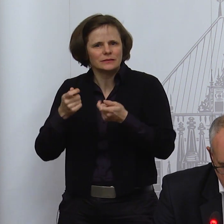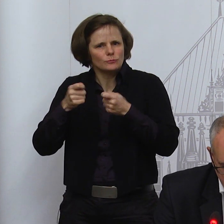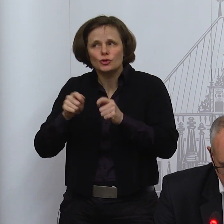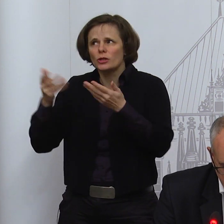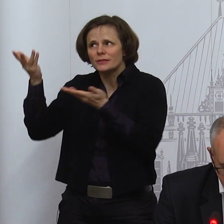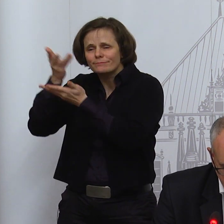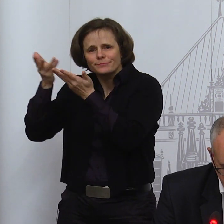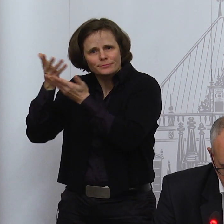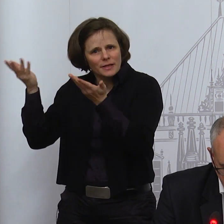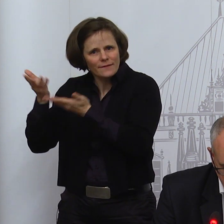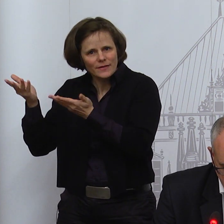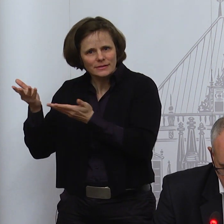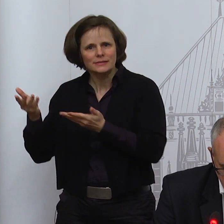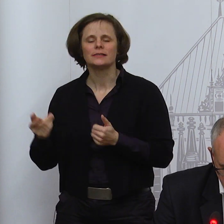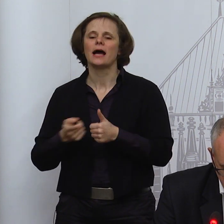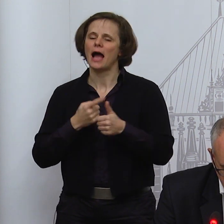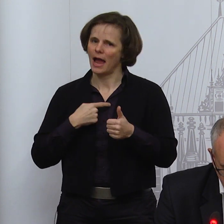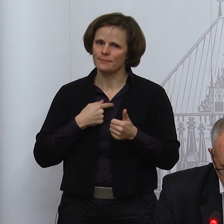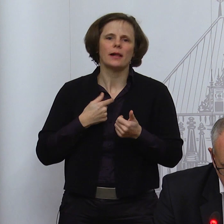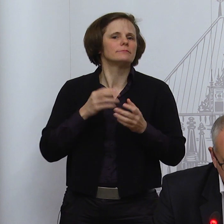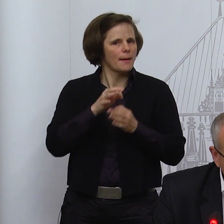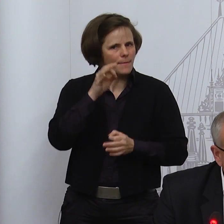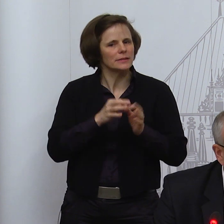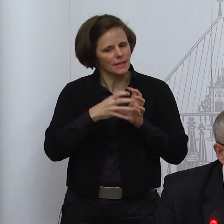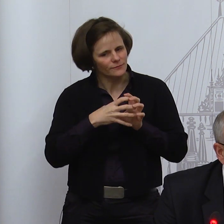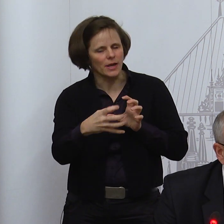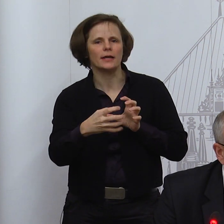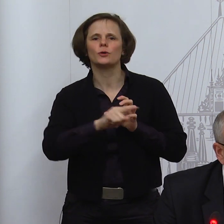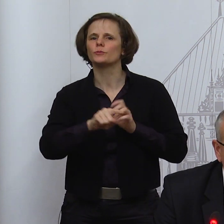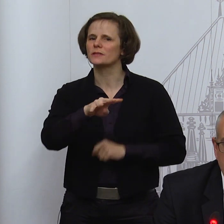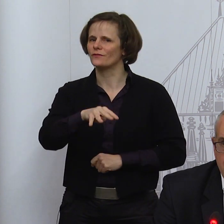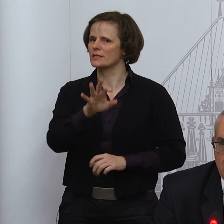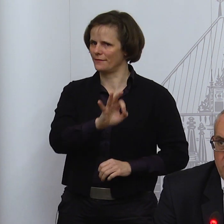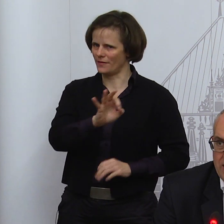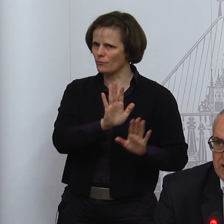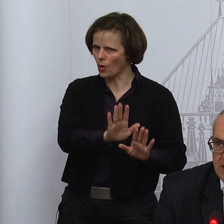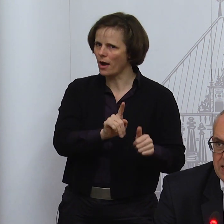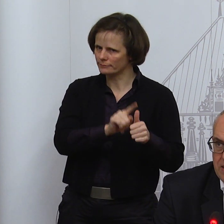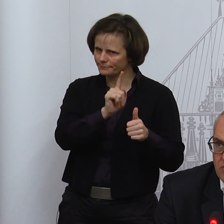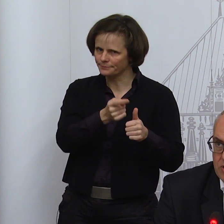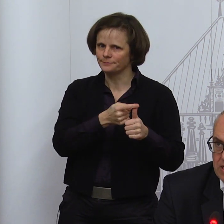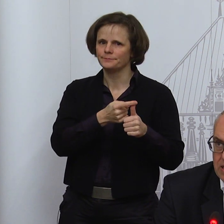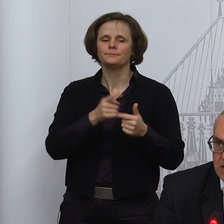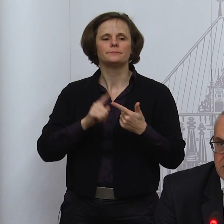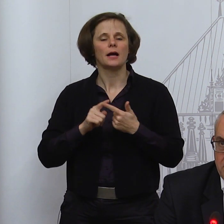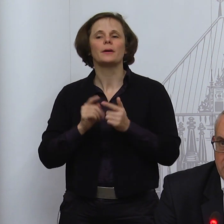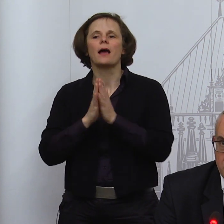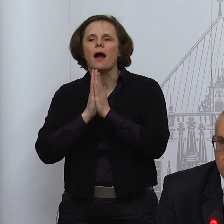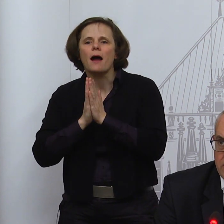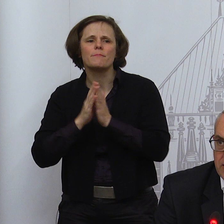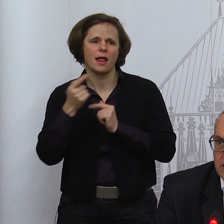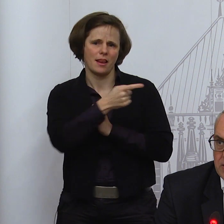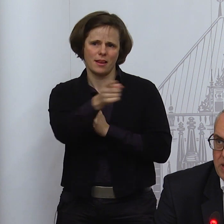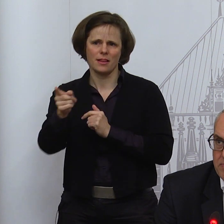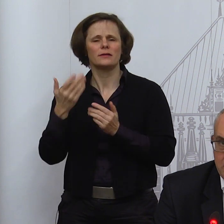bisher geltenden Maßnahmen bis zum 14. Februar. Natürlich der Appell, auch weiterhin Kontakte extrem einzuschränken.